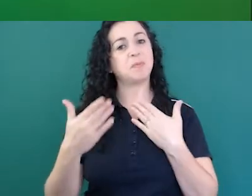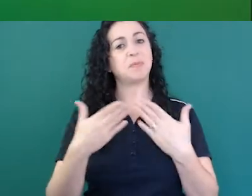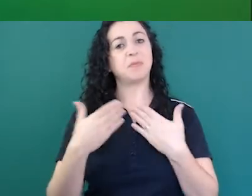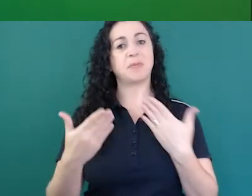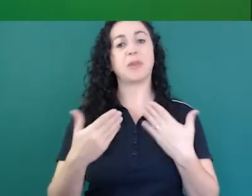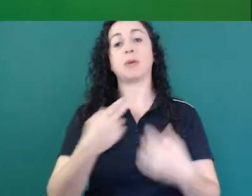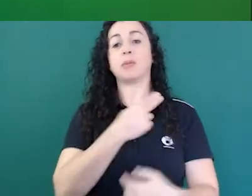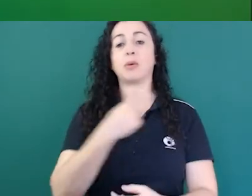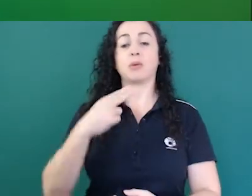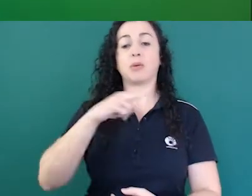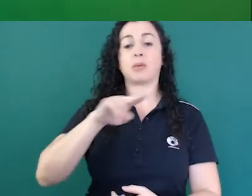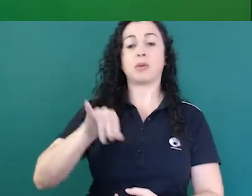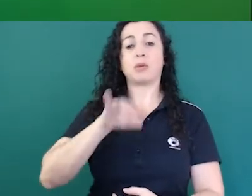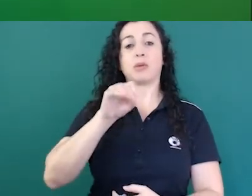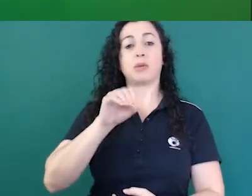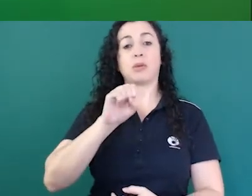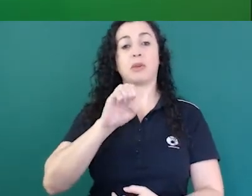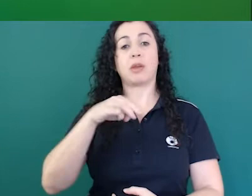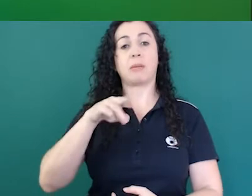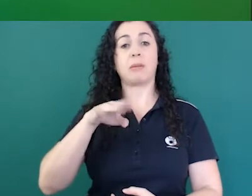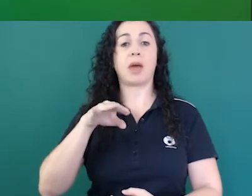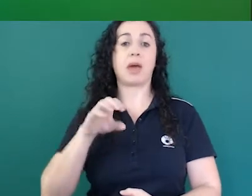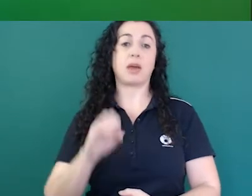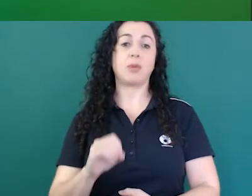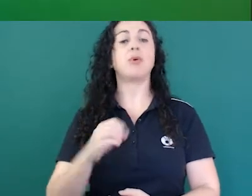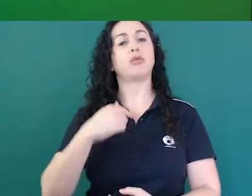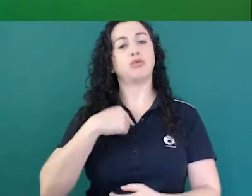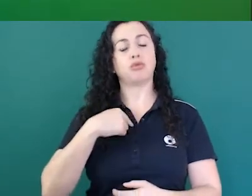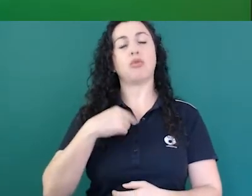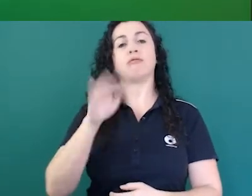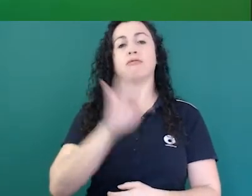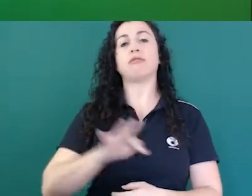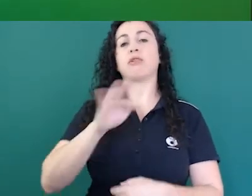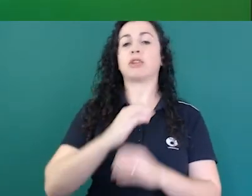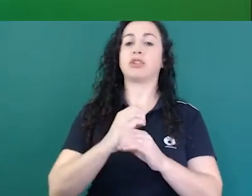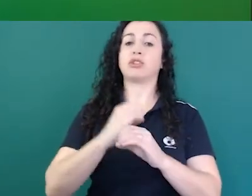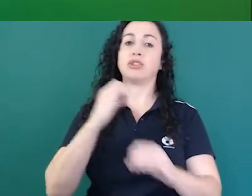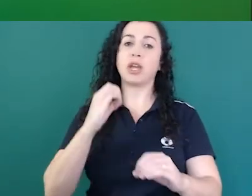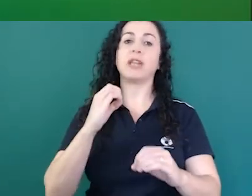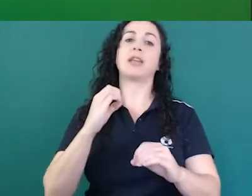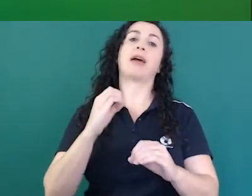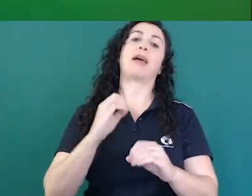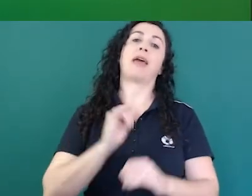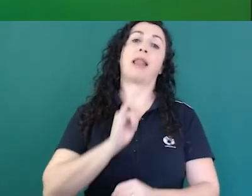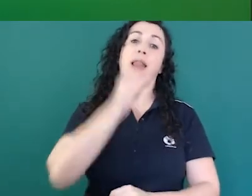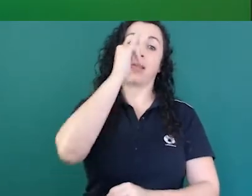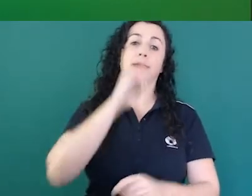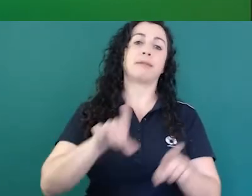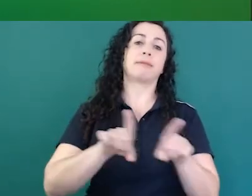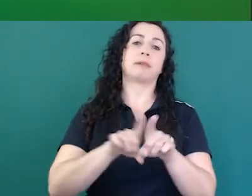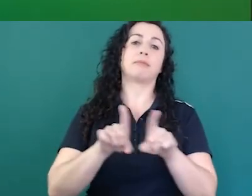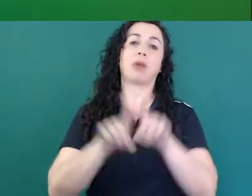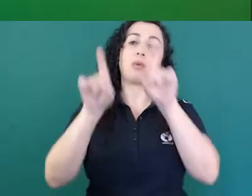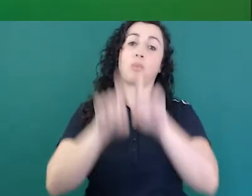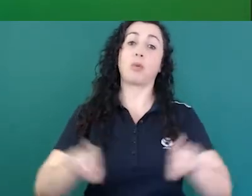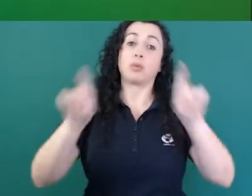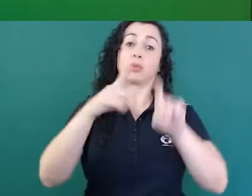Meu nome é José Mário de Martino, eu sou da Faculdade de Engenharia Elétrica e de Computação da Unicamp. A minha área mesmo de